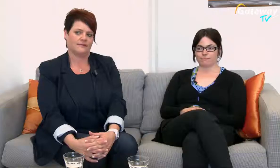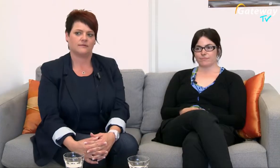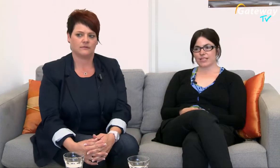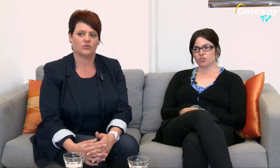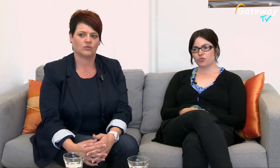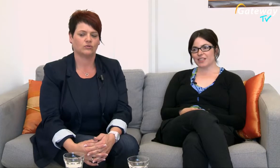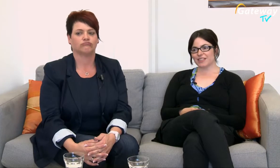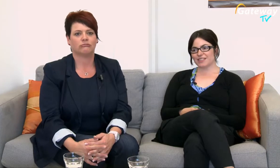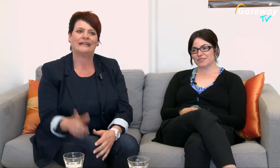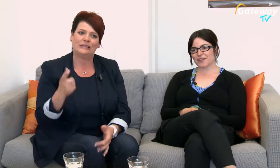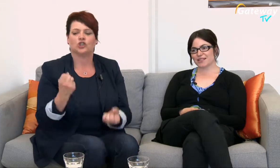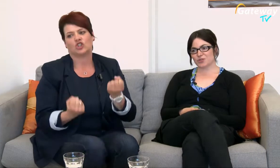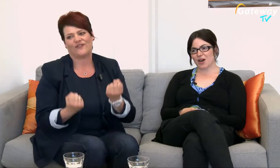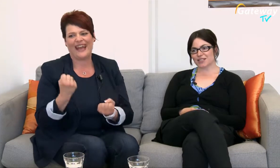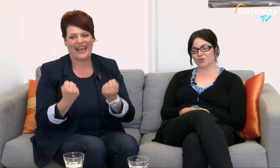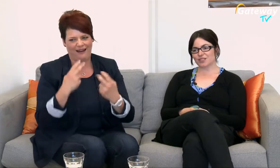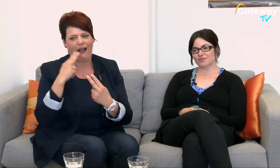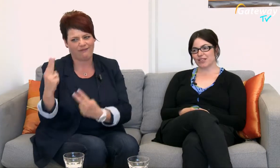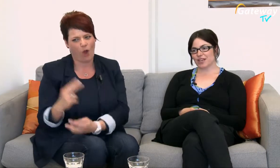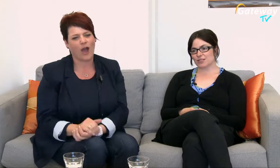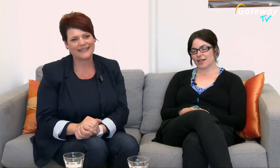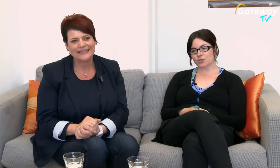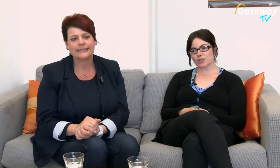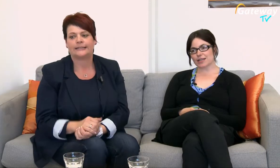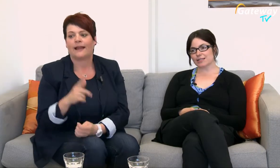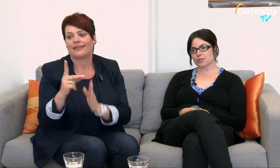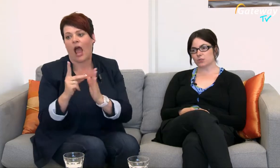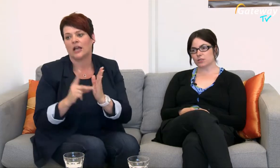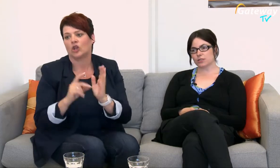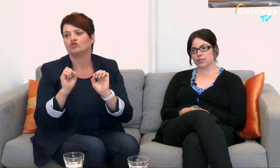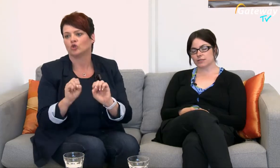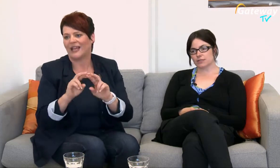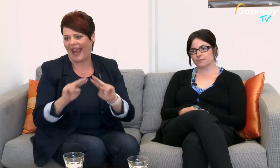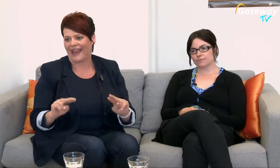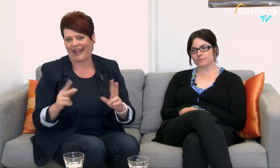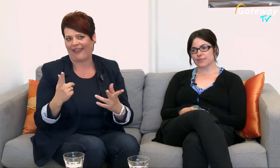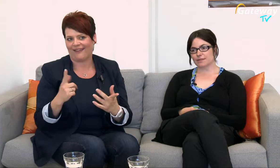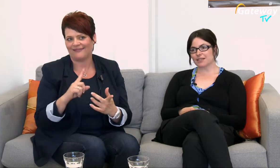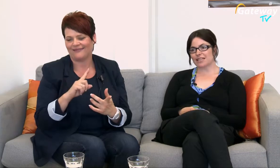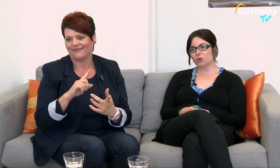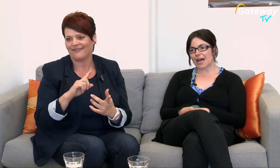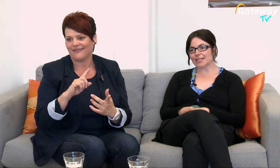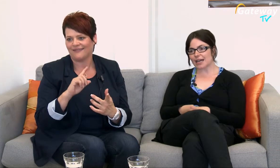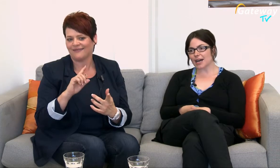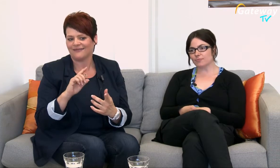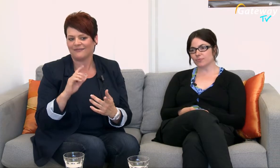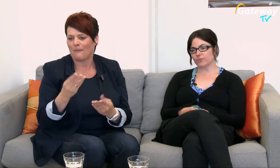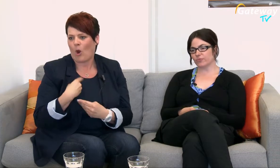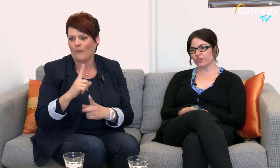Ist schwierig, diese Frage zu beantworten Weil wir ja aus datenschutzrechtlichen Gründen nicht, ich sag mal, genaue Daten haben Wie